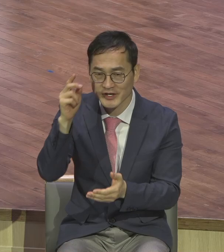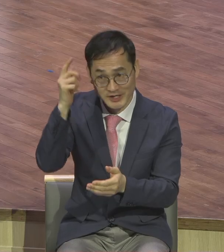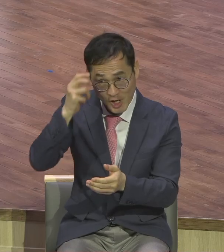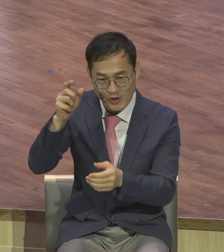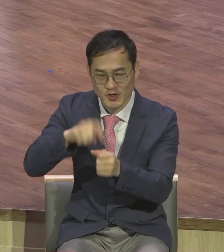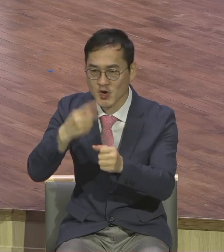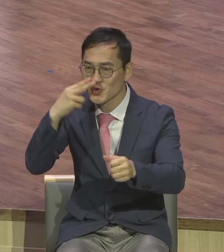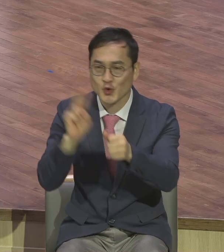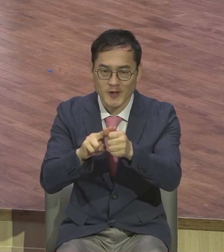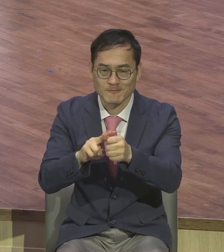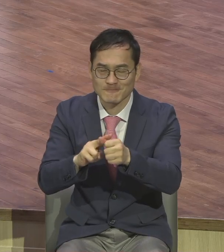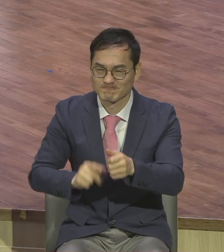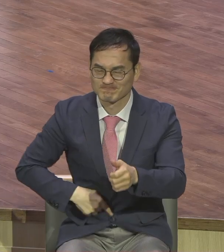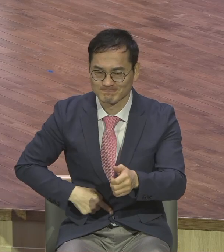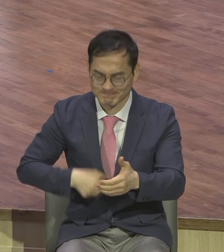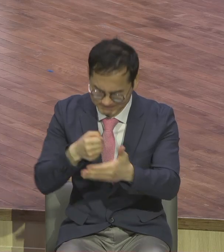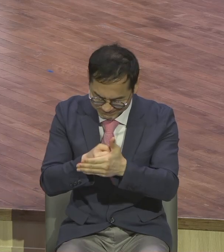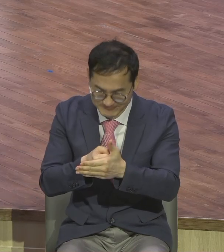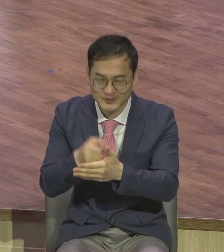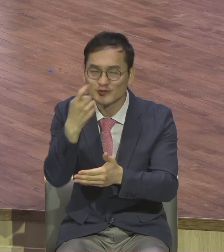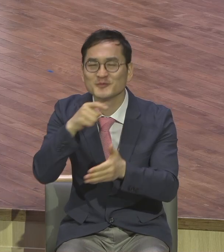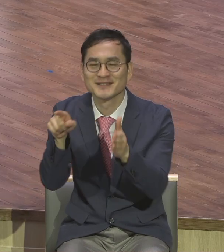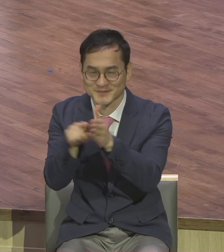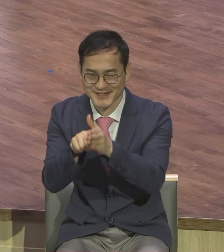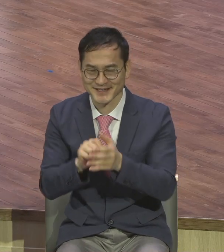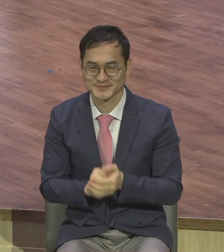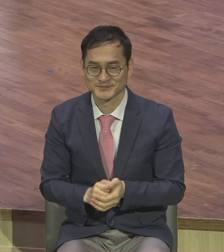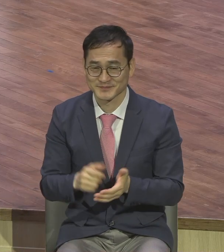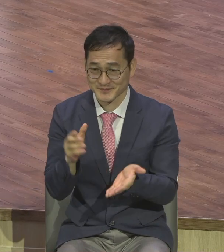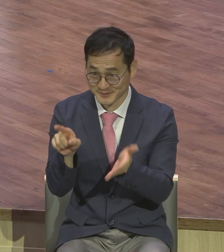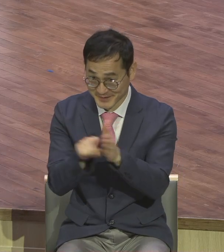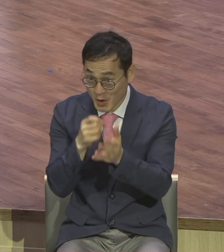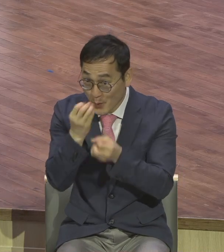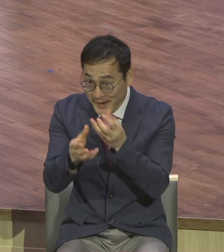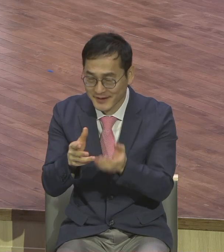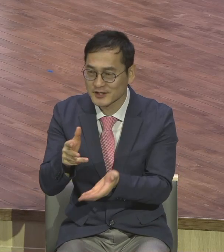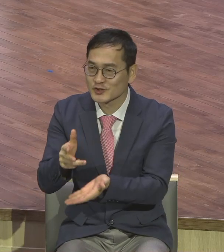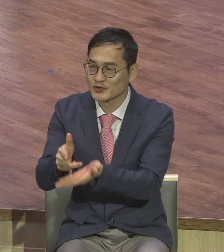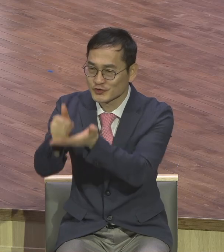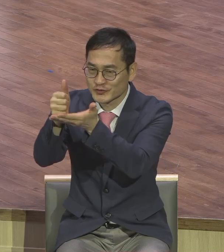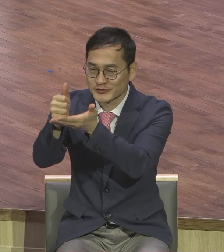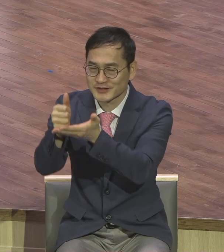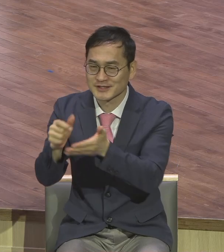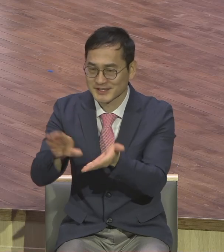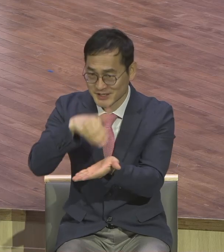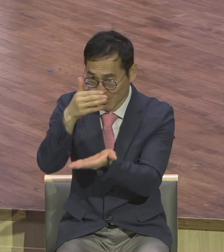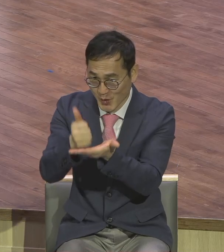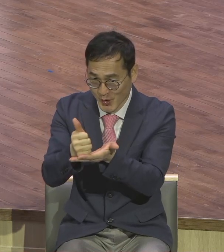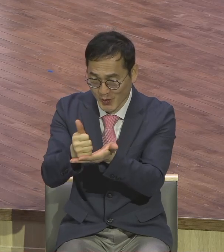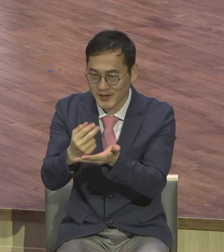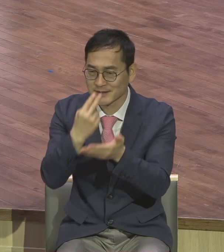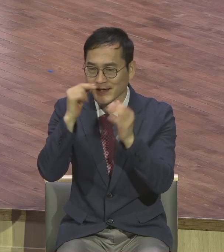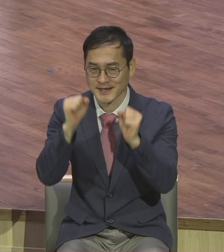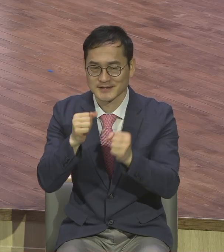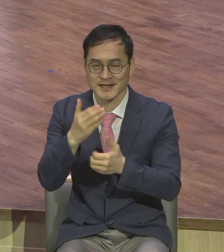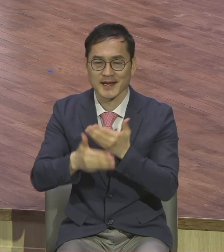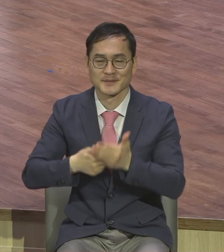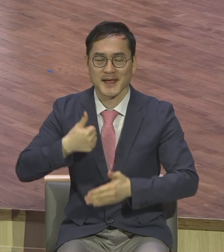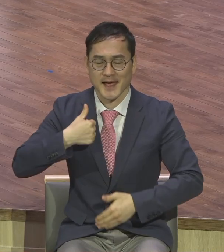신앙 고백합니다. 주는 그리스도시오 살아계신 하나님의 아들이십니다. 아멘. 우리